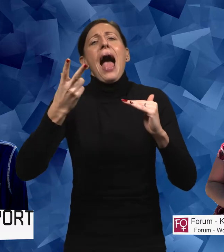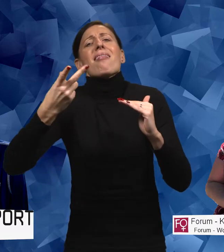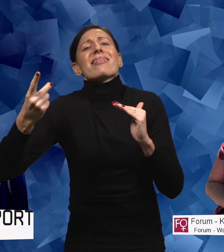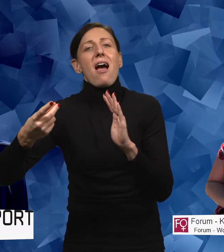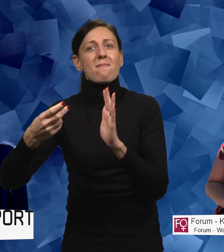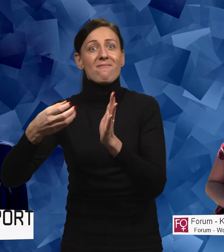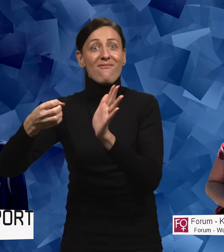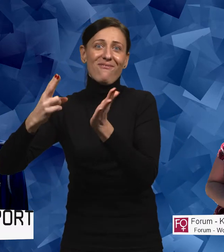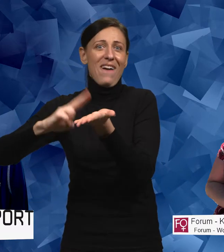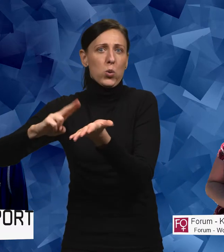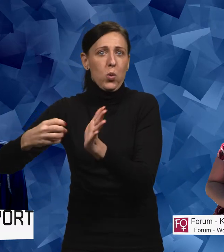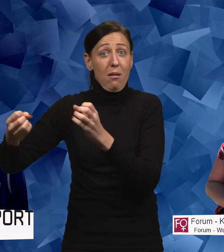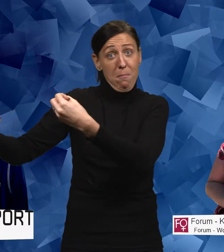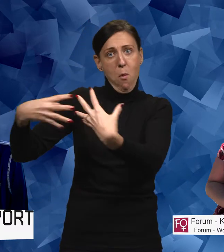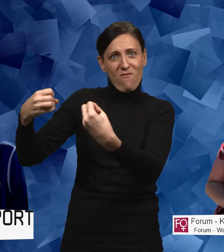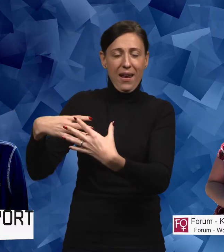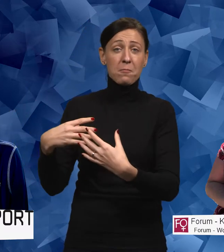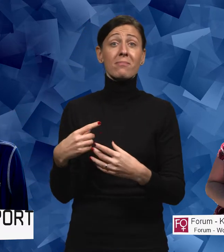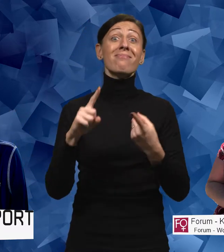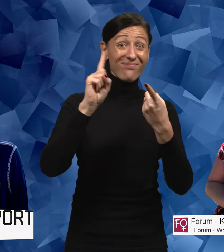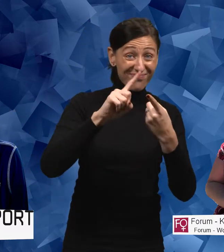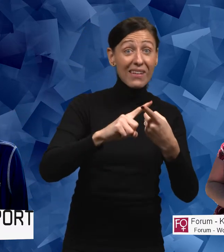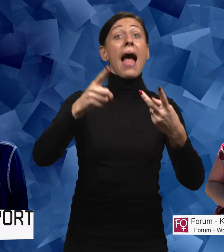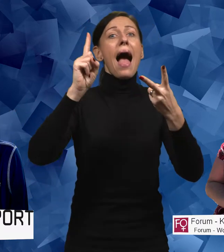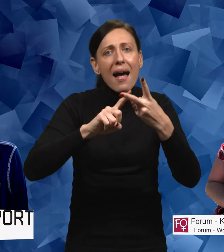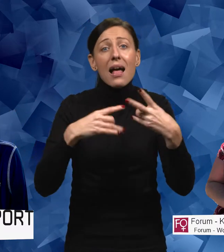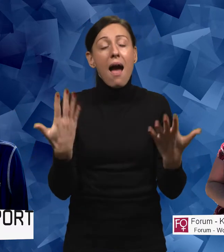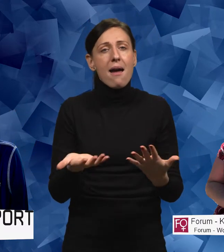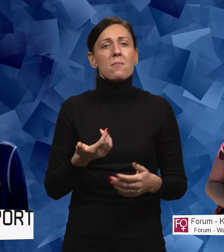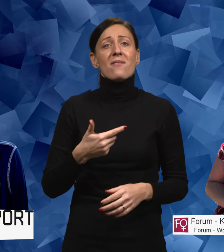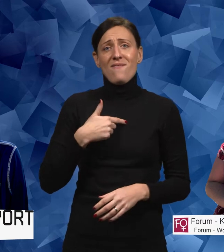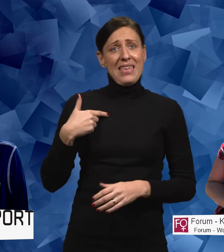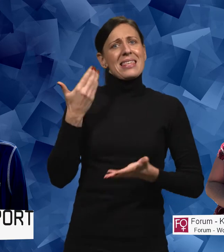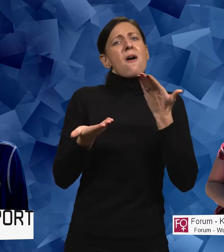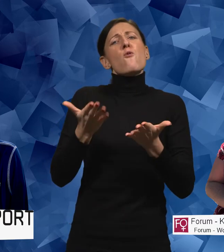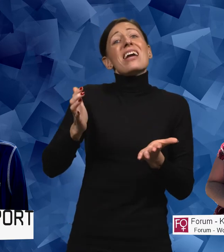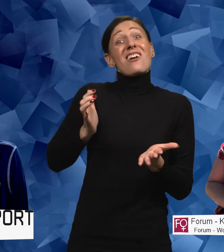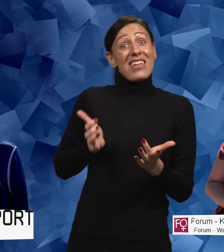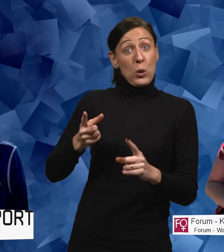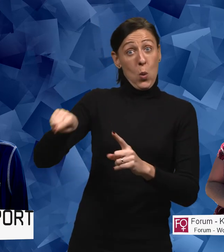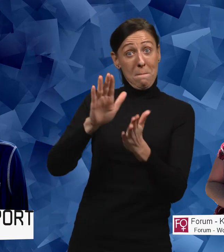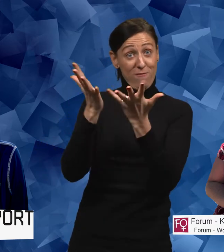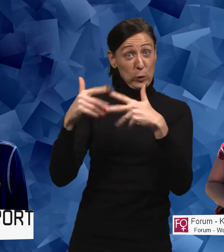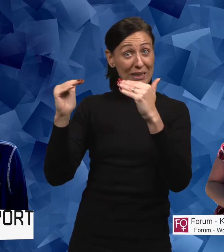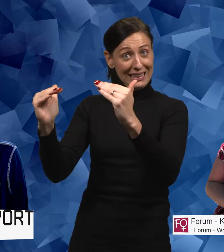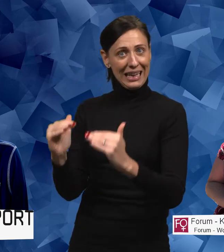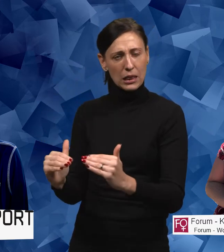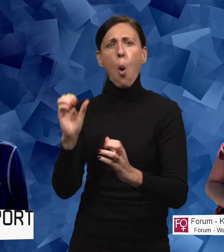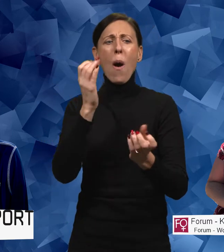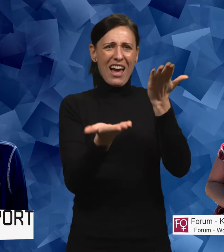faktorer. Det är ju det ena. Och en annan sak är ju att om vi jämför kvinnor med funktionsnedsättning med män